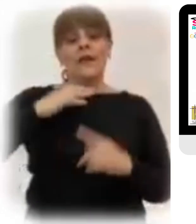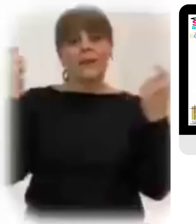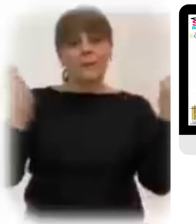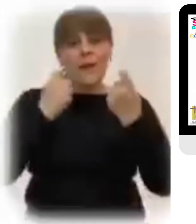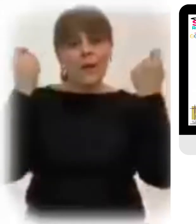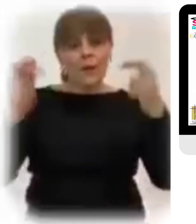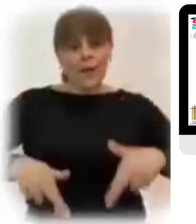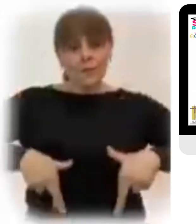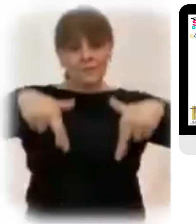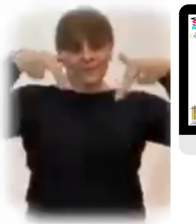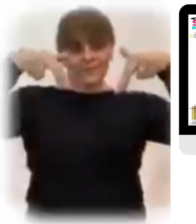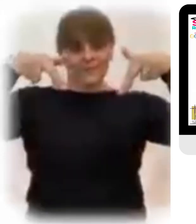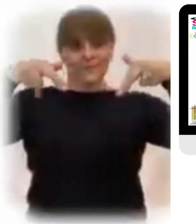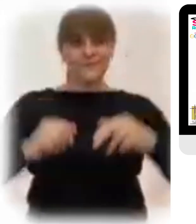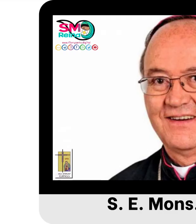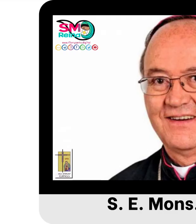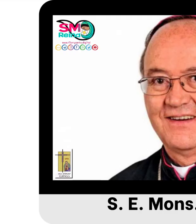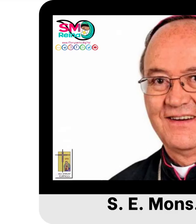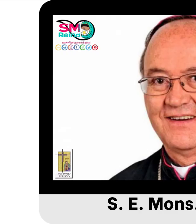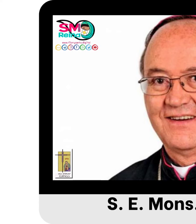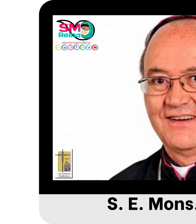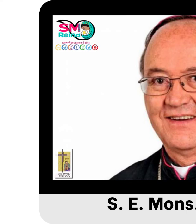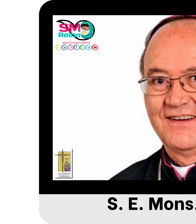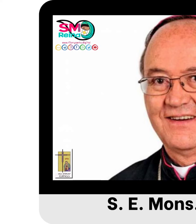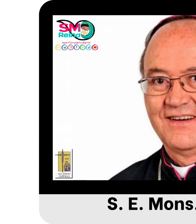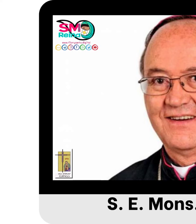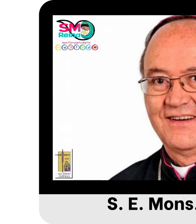Felices Pascuas de Resurrección